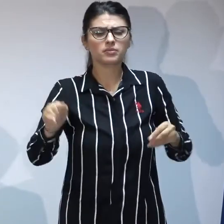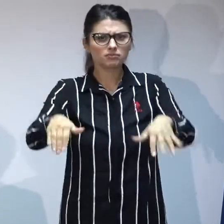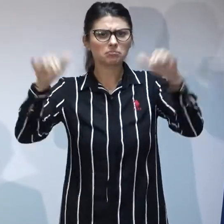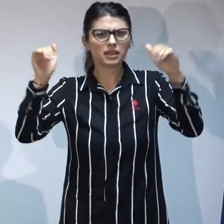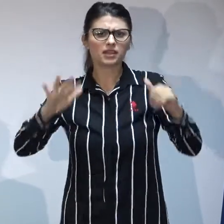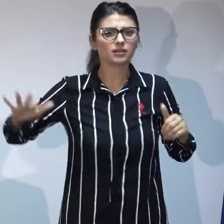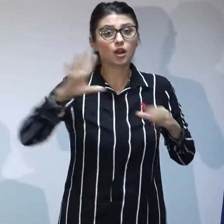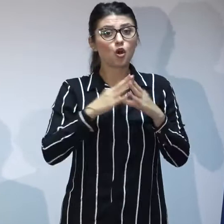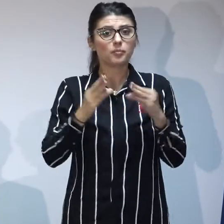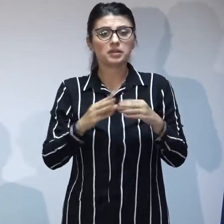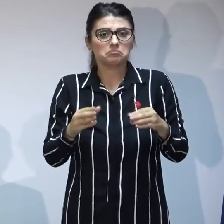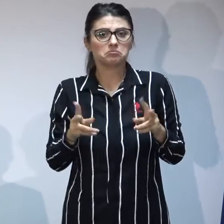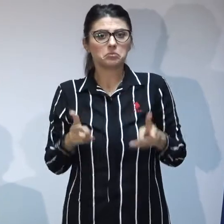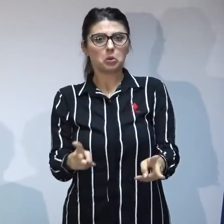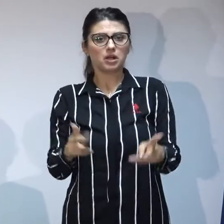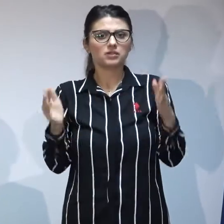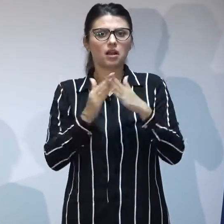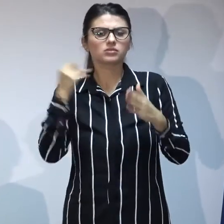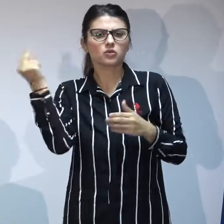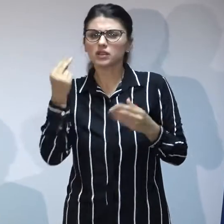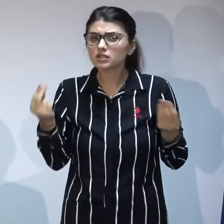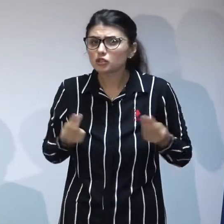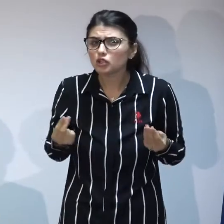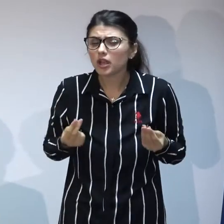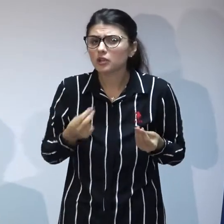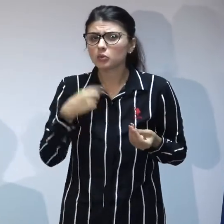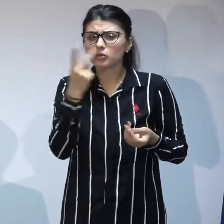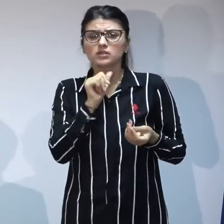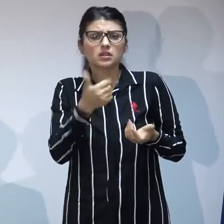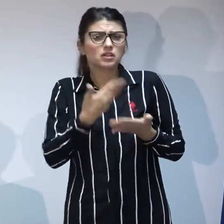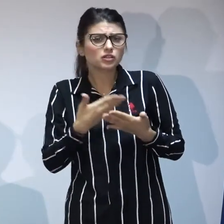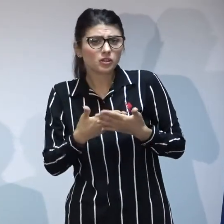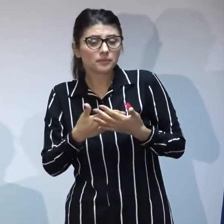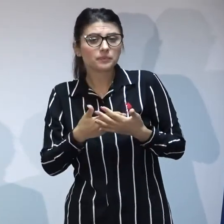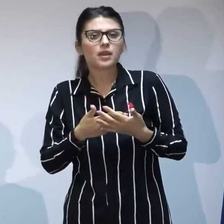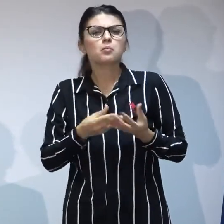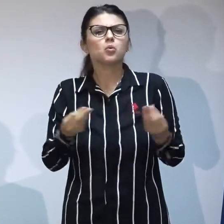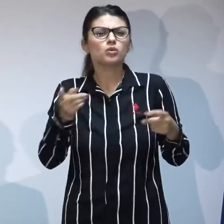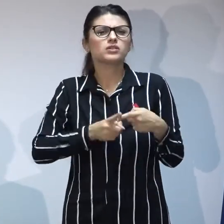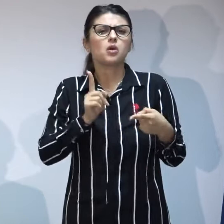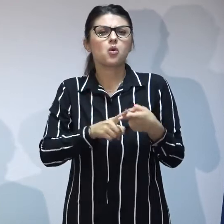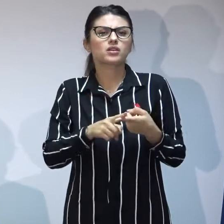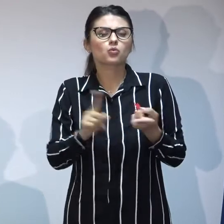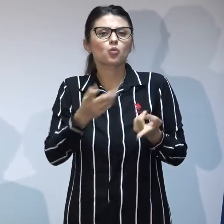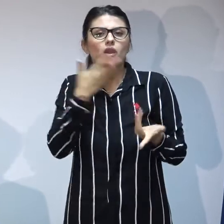de multe ori din păcate în strânsă în strânsă în strânsă colaborare cu